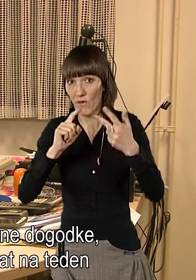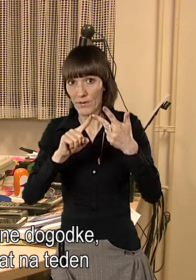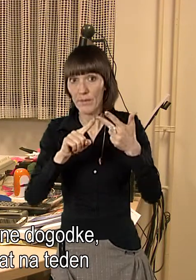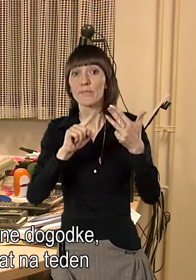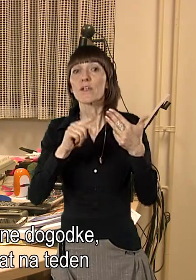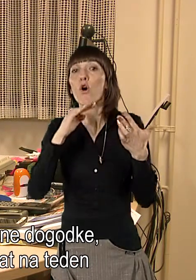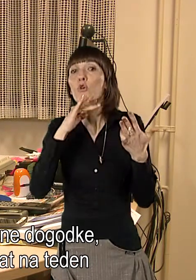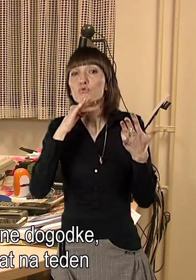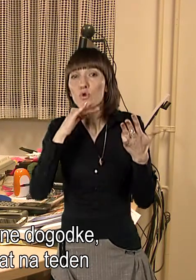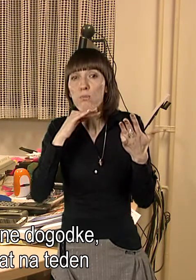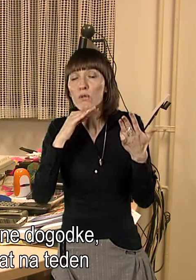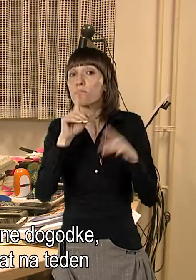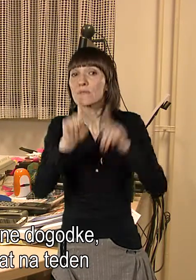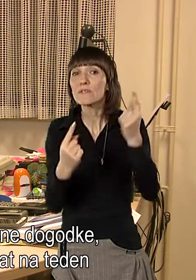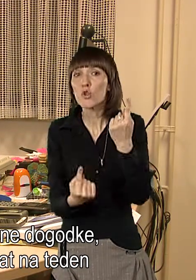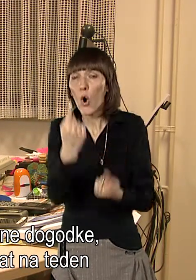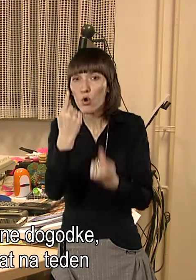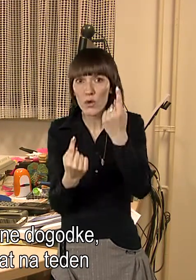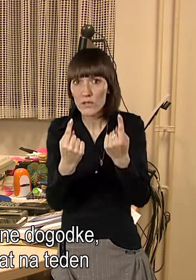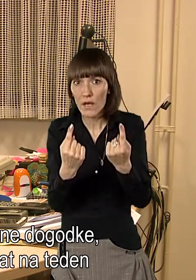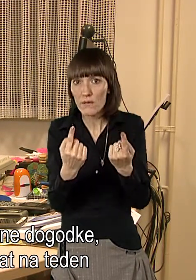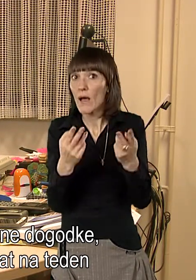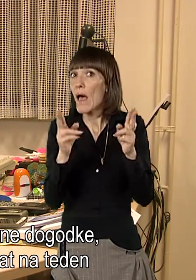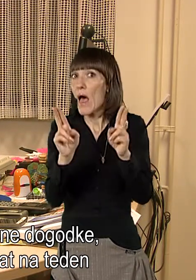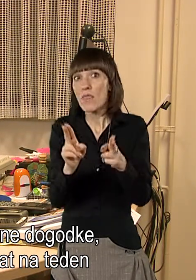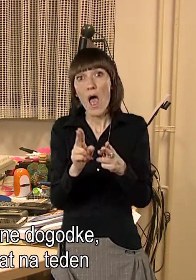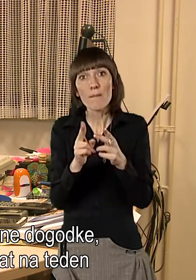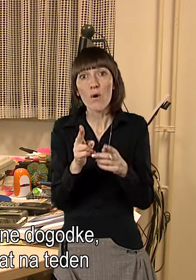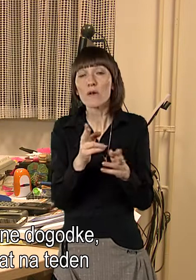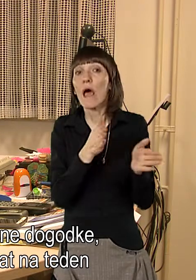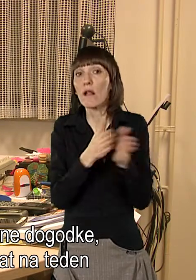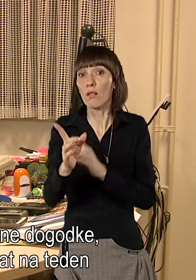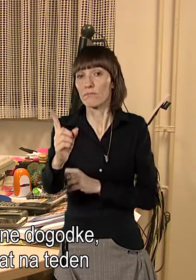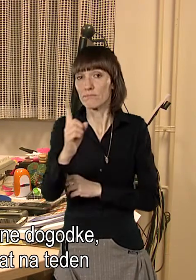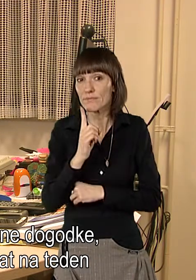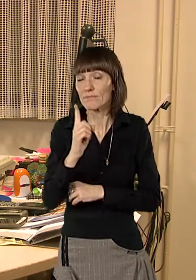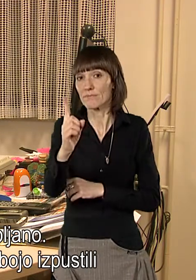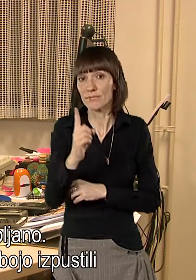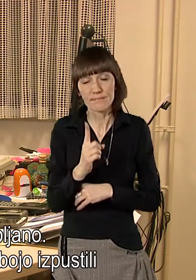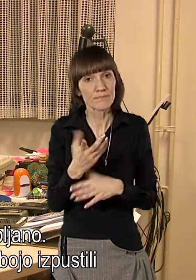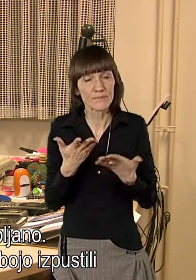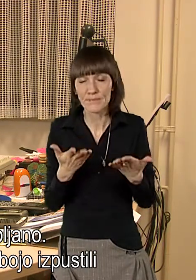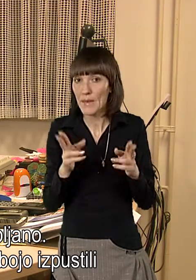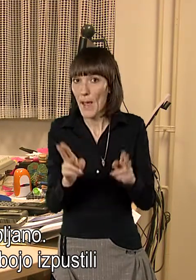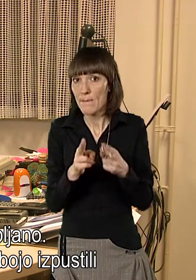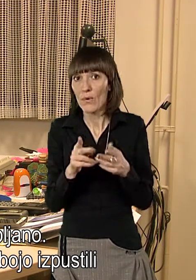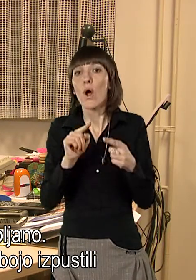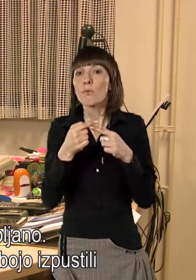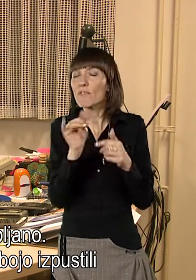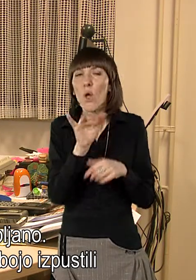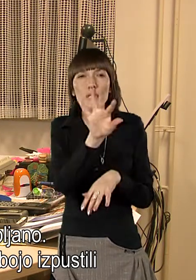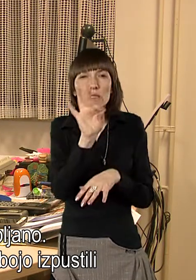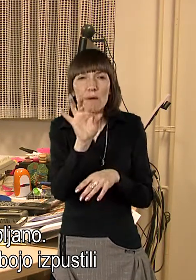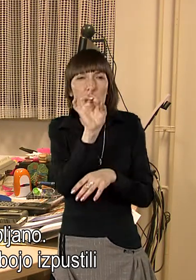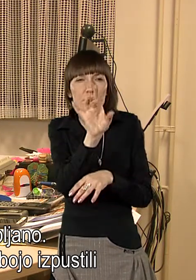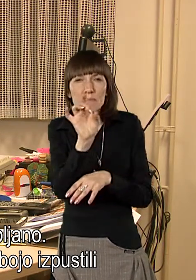imamo telovadbo. In ob sobotoh imamo zelo velikrat kakšne dogodke. Se fantje ne morajo prepelati trikrat na tedn v Ljubljani. In morajo potem zbirati,